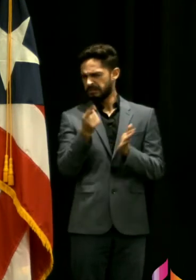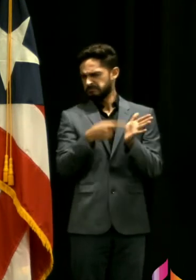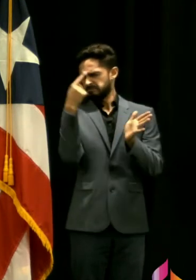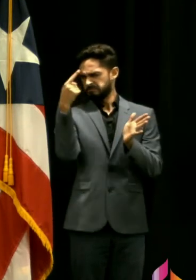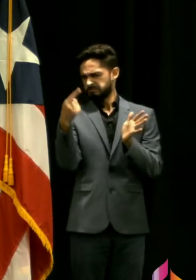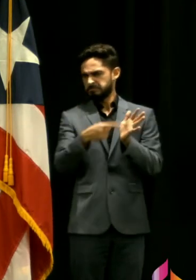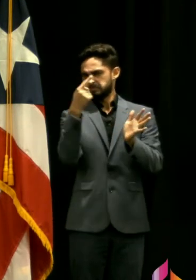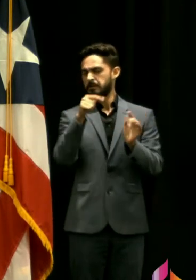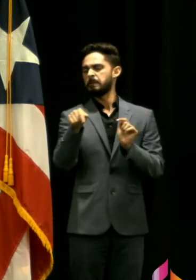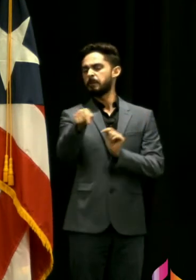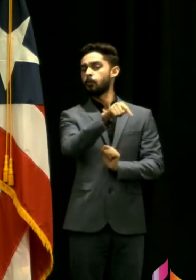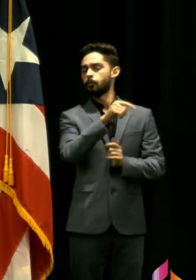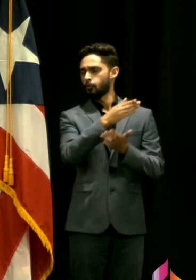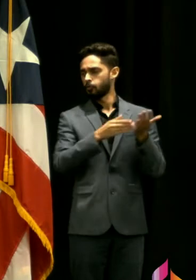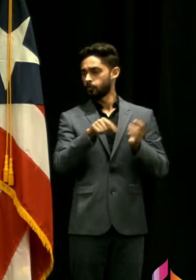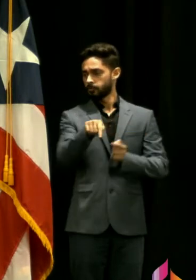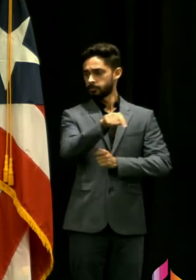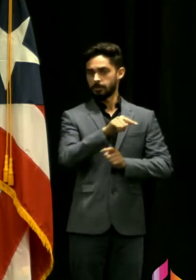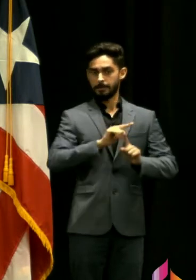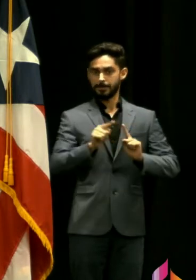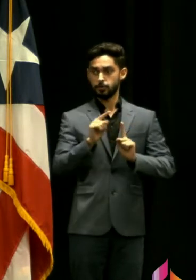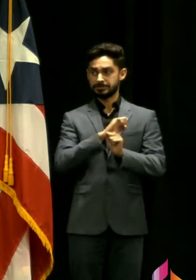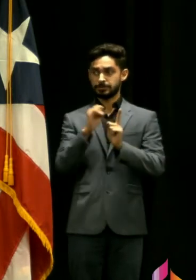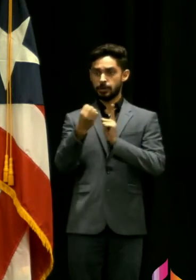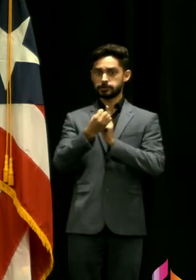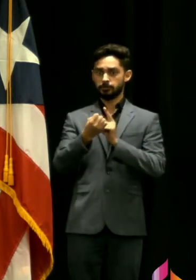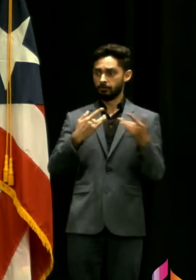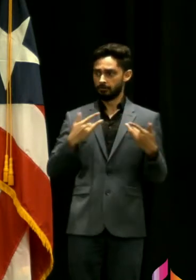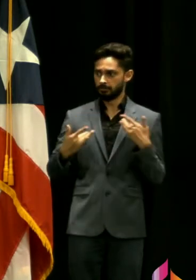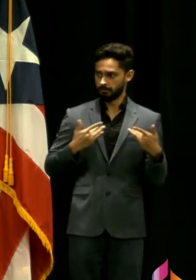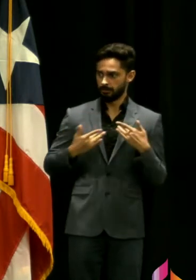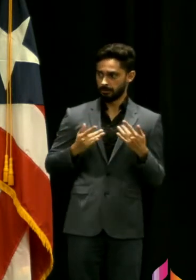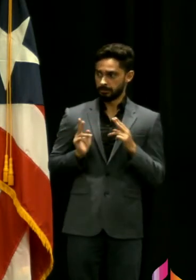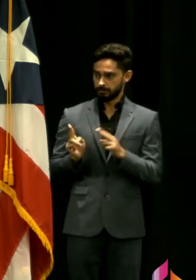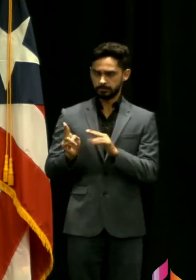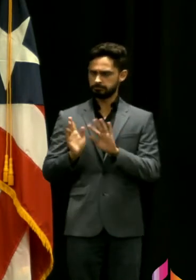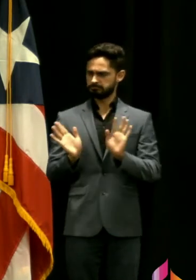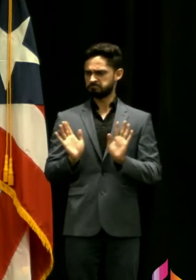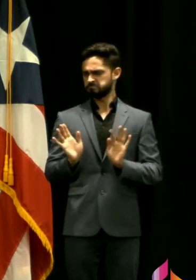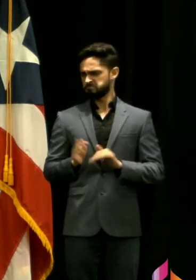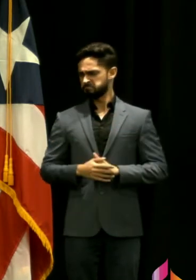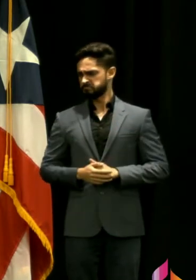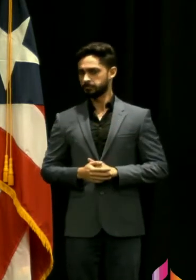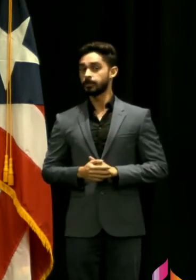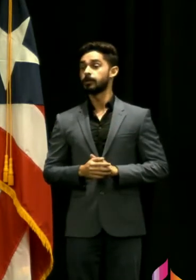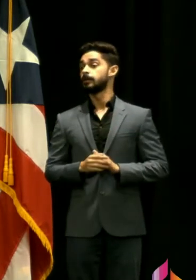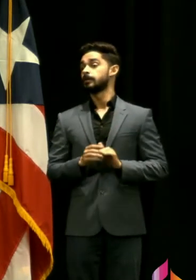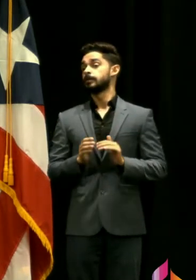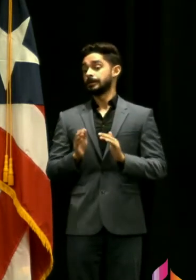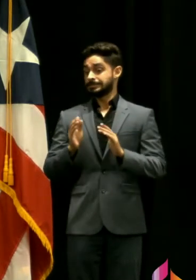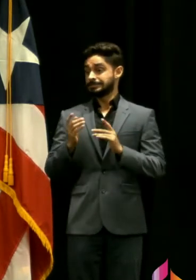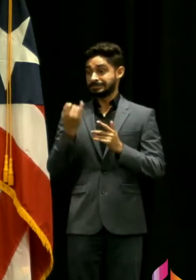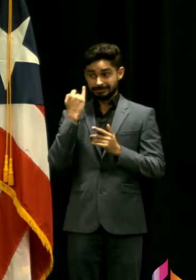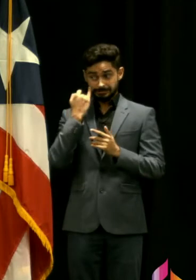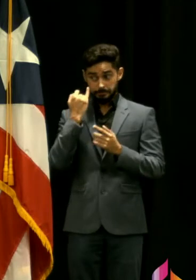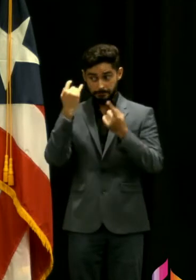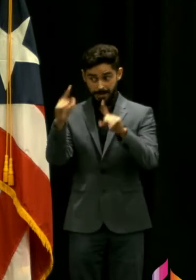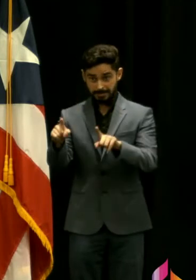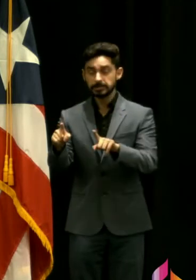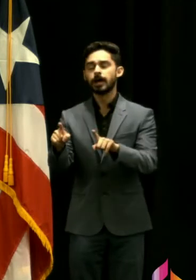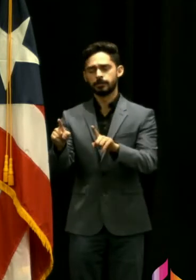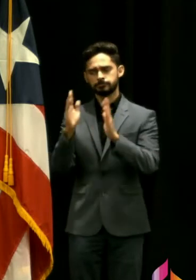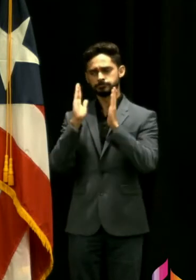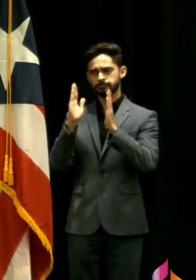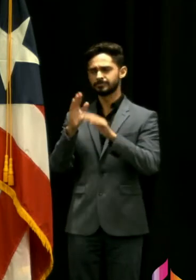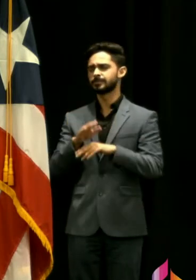situaciones así que me preocupen significativamente todas se tienen que atender y en el sistema público veremos